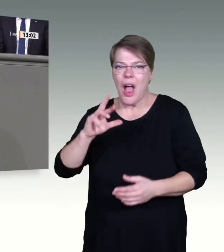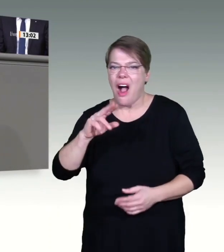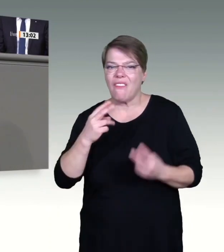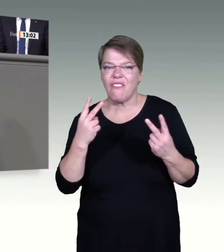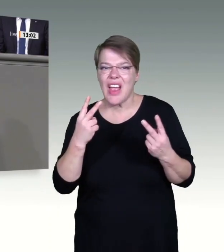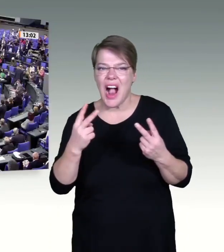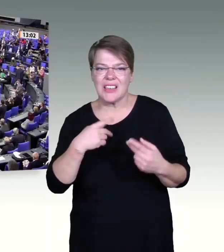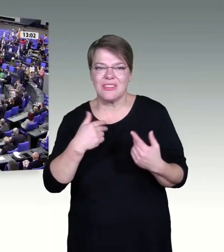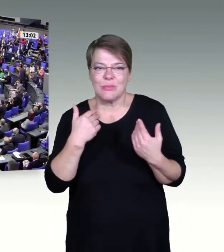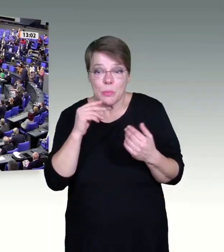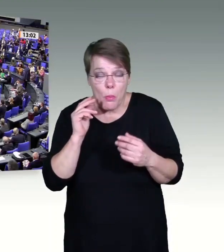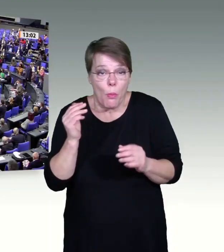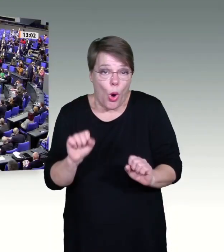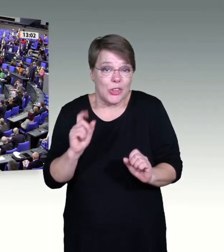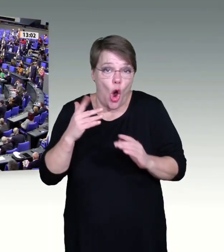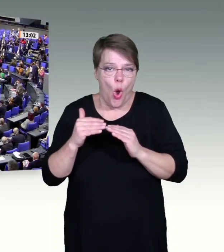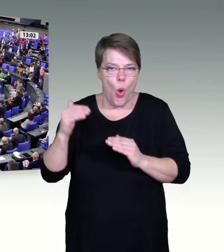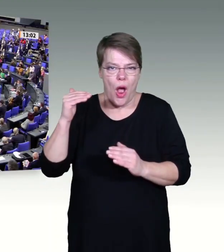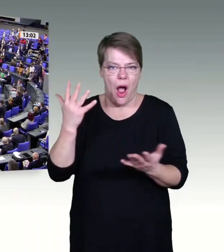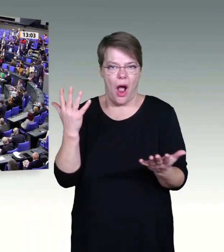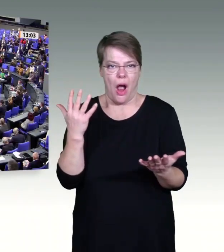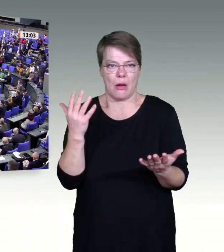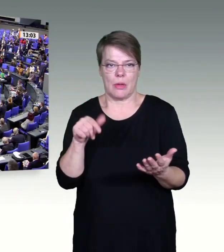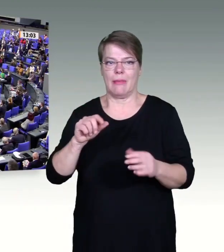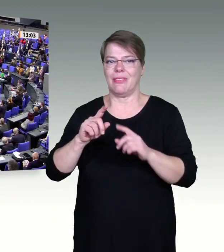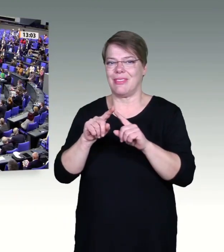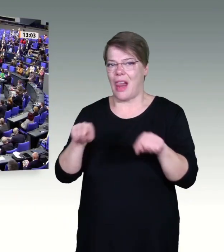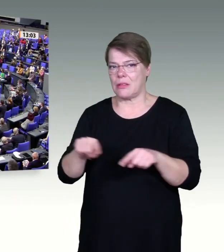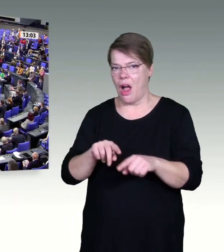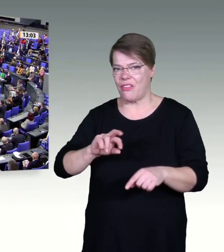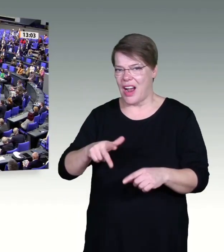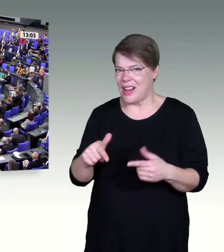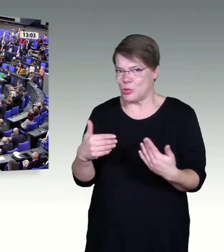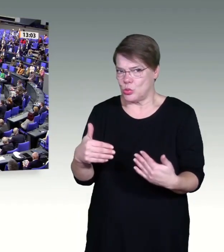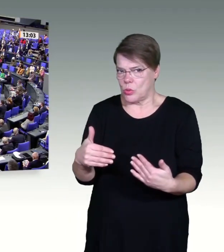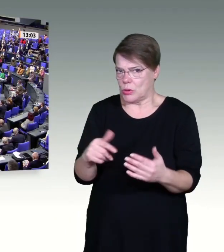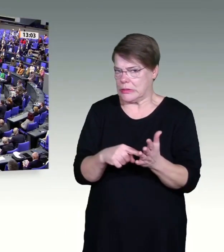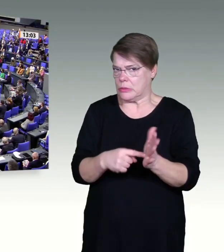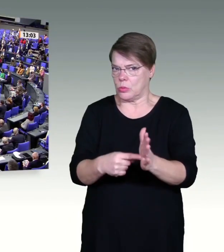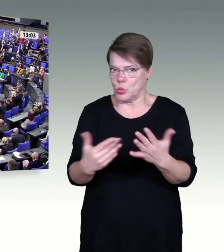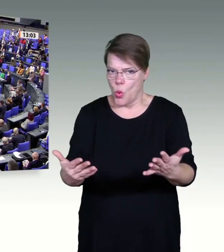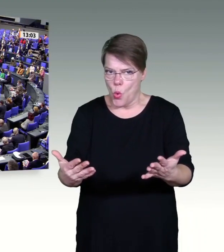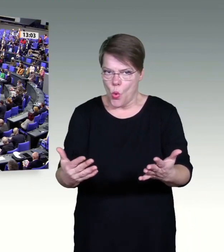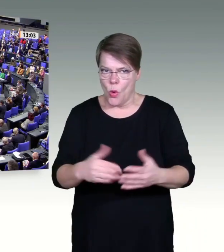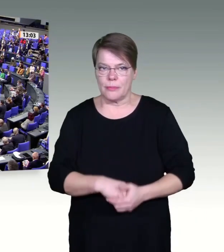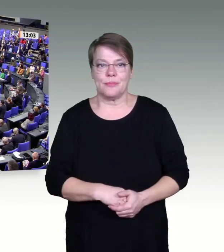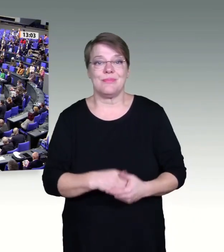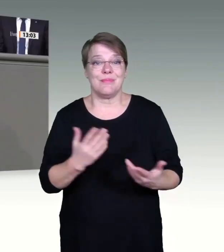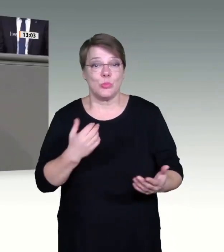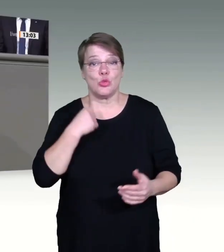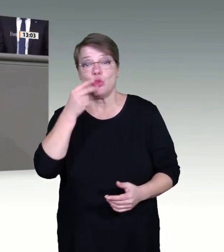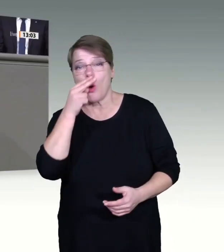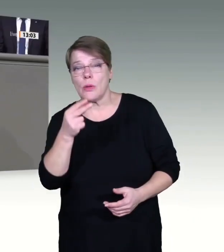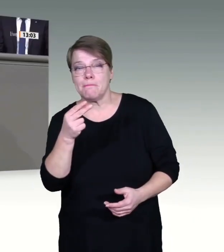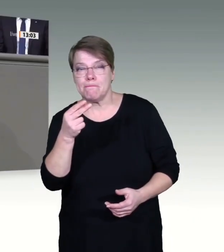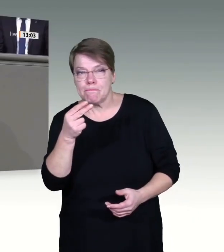und mit den heute auf den Weg gebrachten Regeln auch insgesamt im Land. Zu spät, zu wenig und zu langsam, das ist das Motto einer